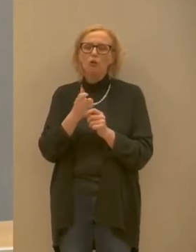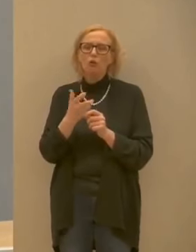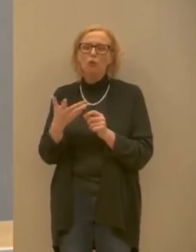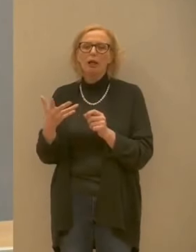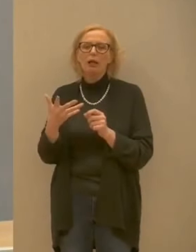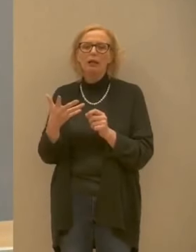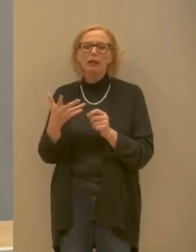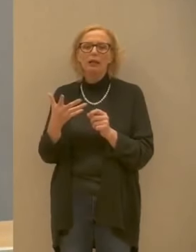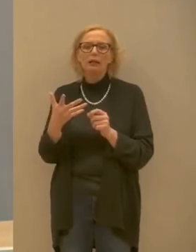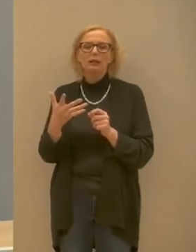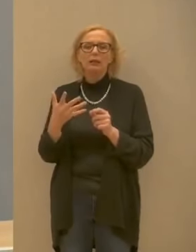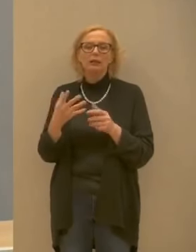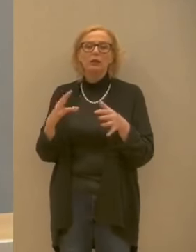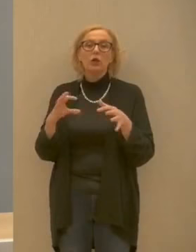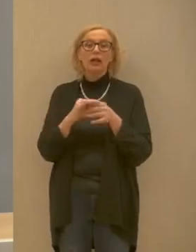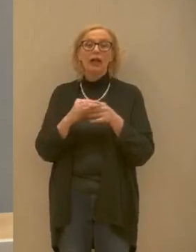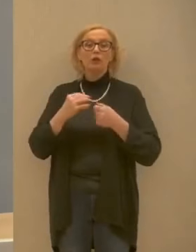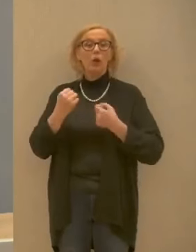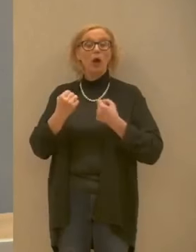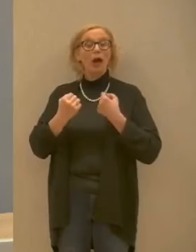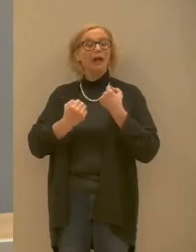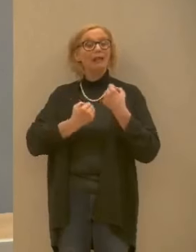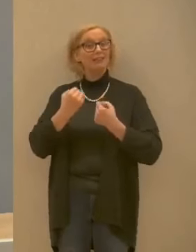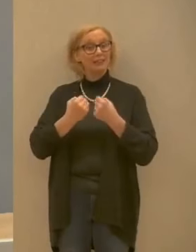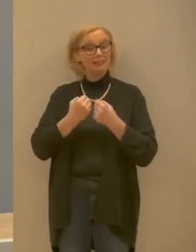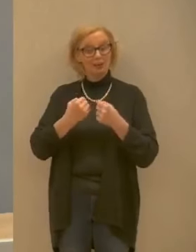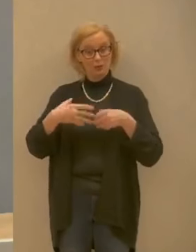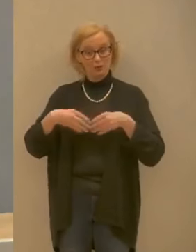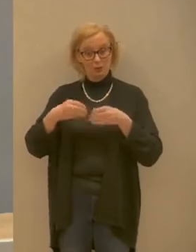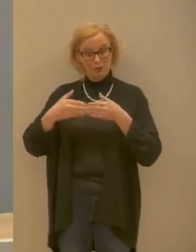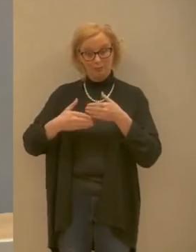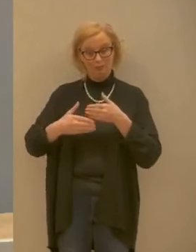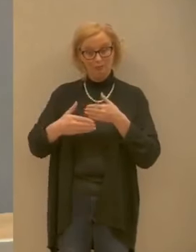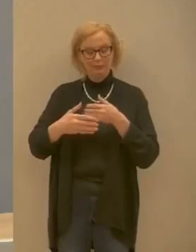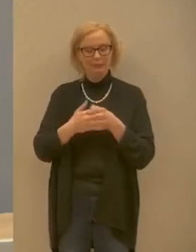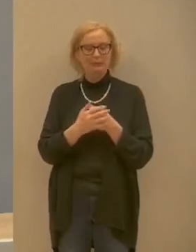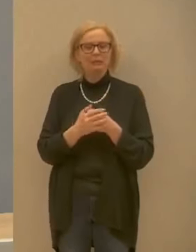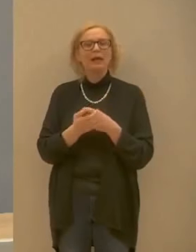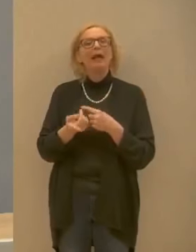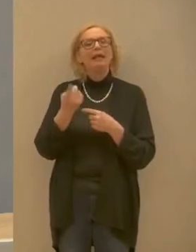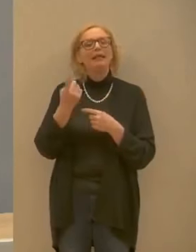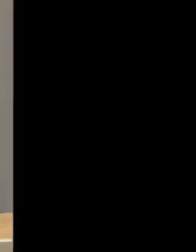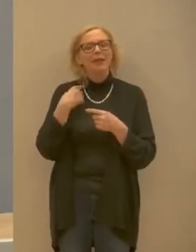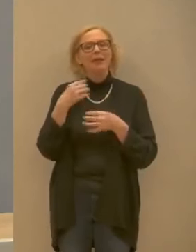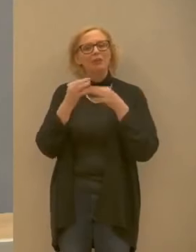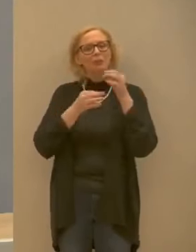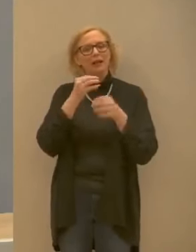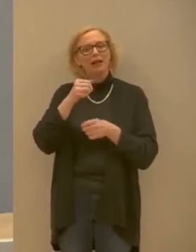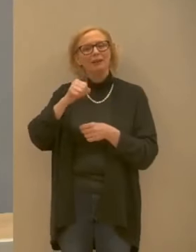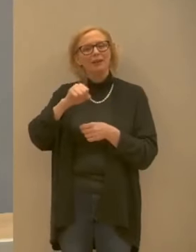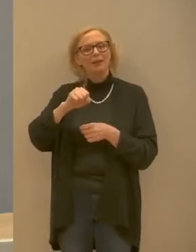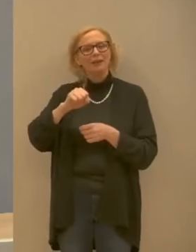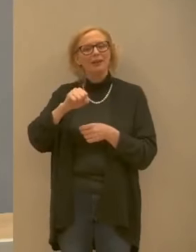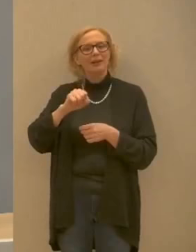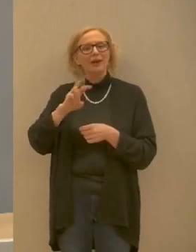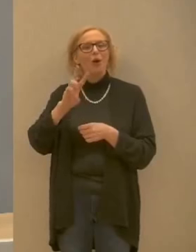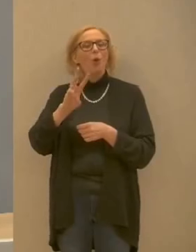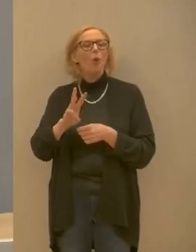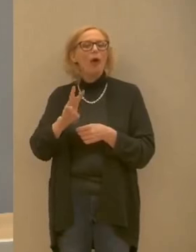tutto quello che abbiamo attivato in questi giorni ieri abbiamo presentato l'applicazione la web app di